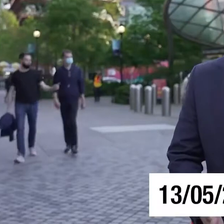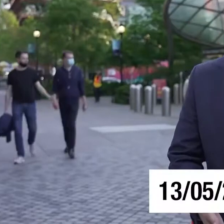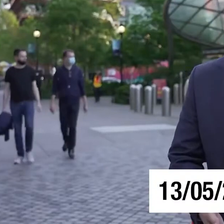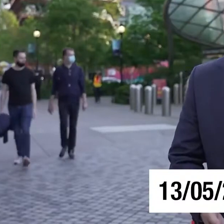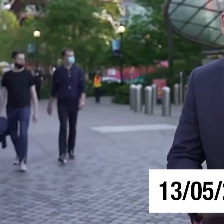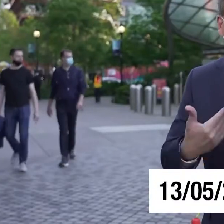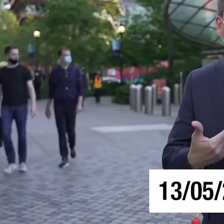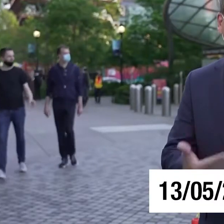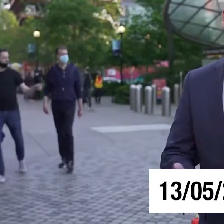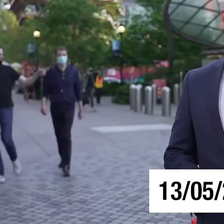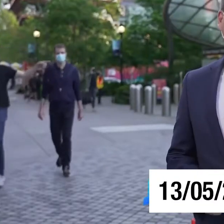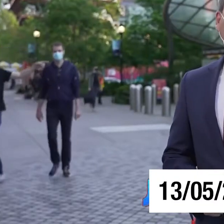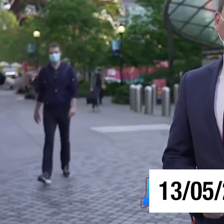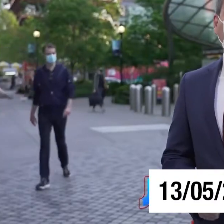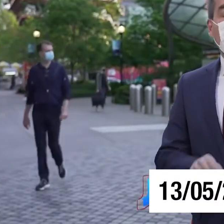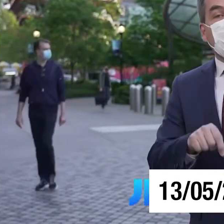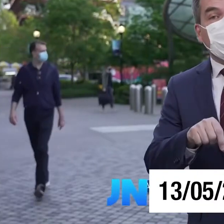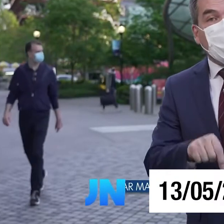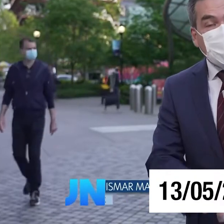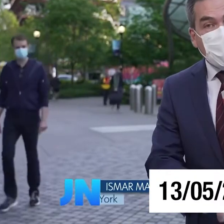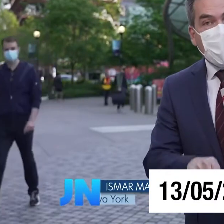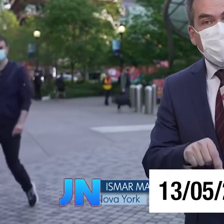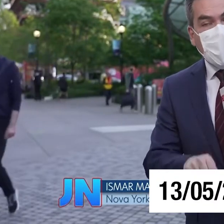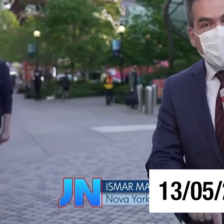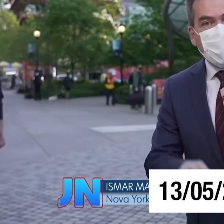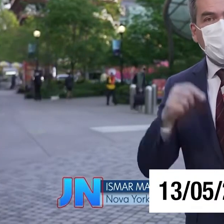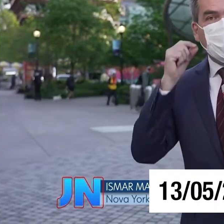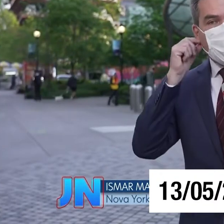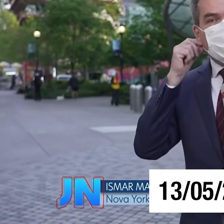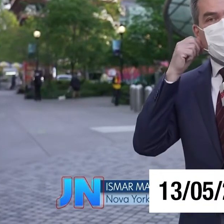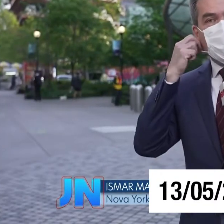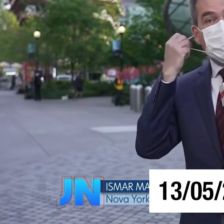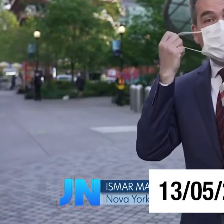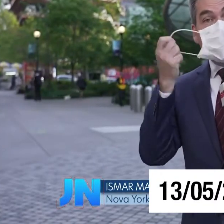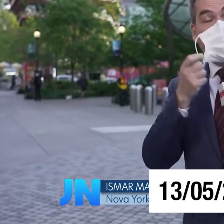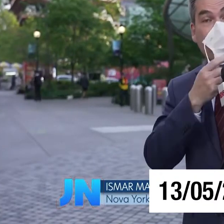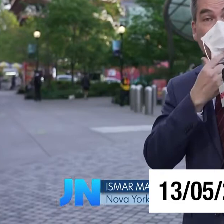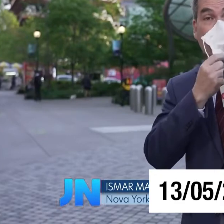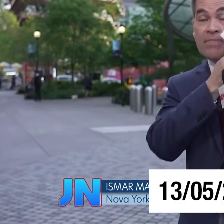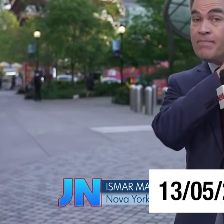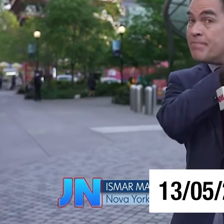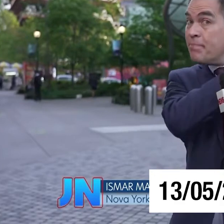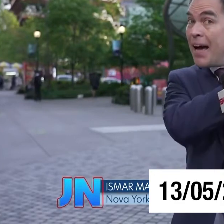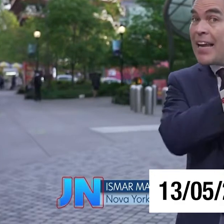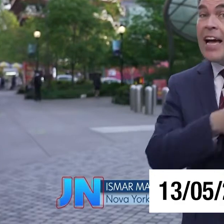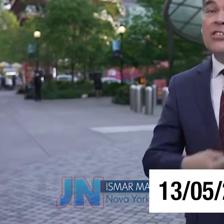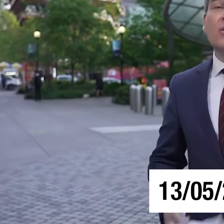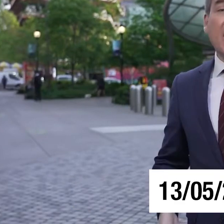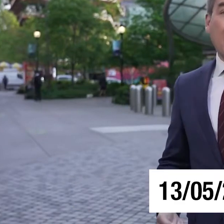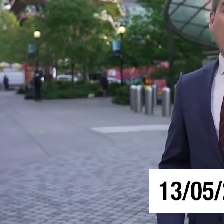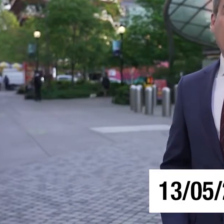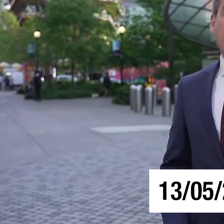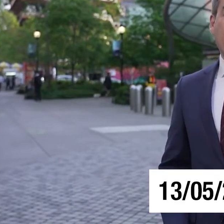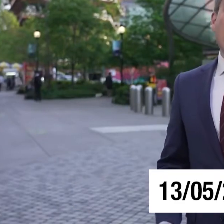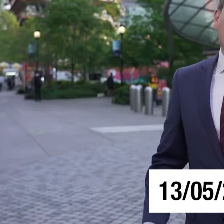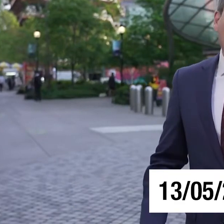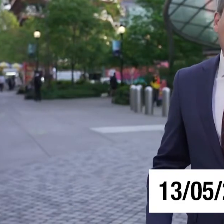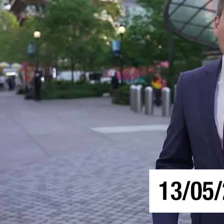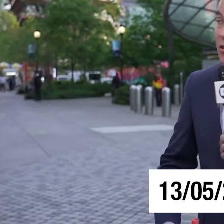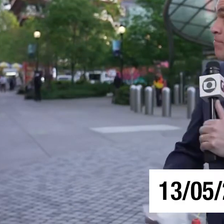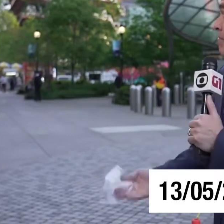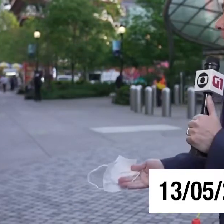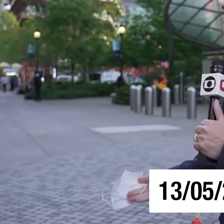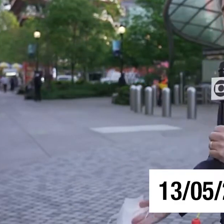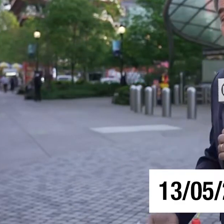A partir de hoje, nós, repórteres da Globo, que estamos vacinados aqui nos Estados Unidos, vamos parar de usar a máscara.